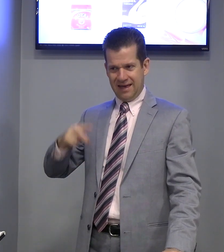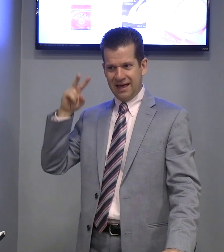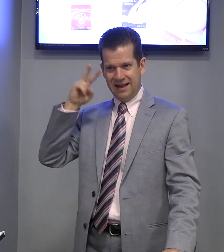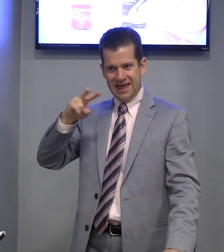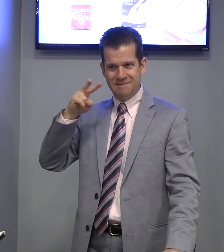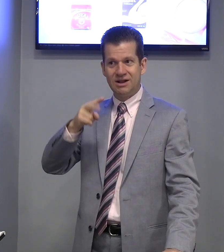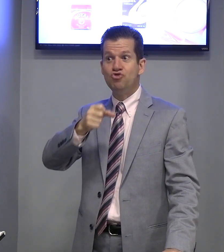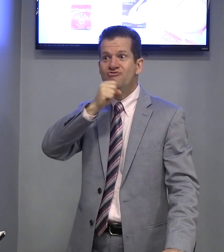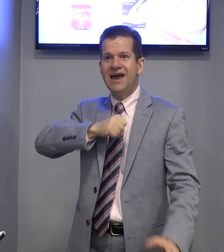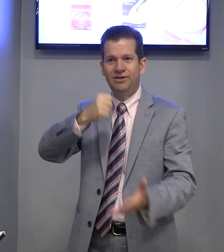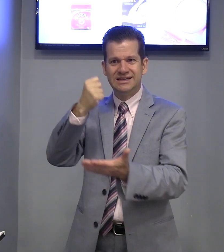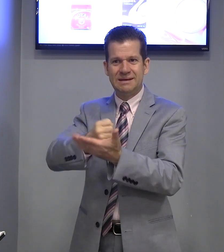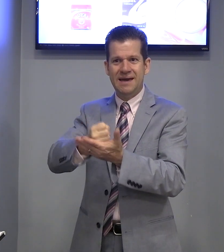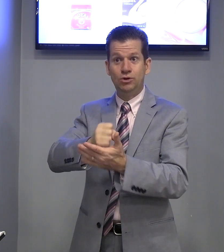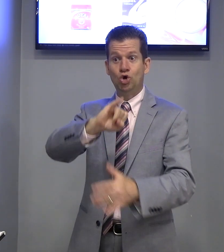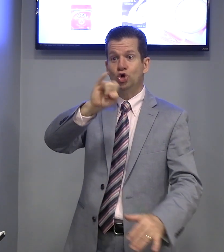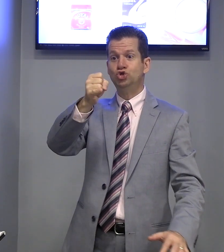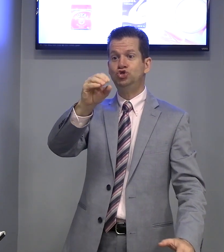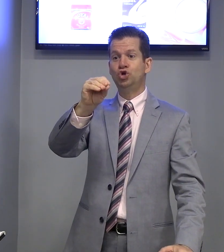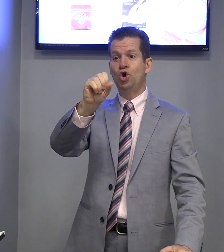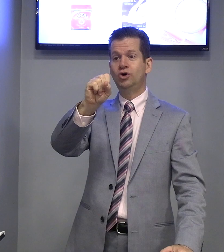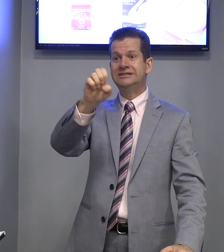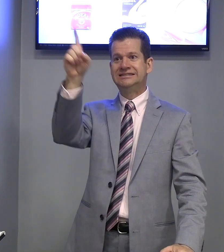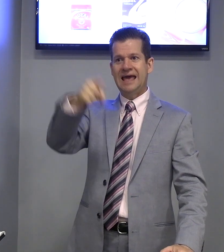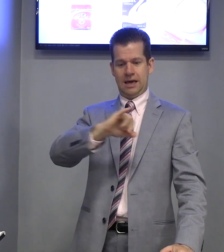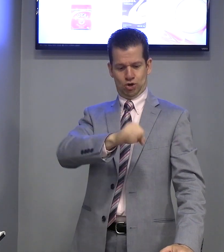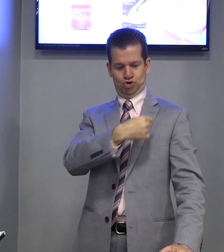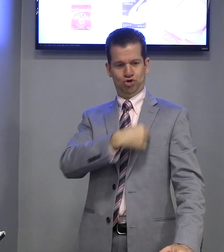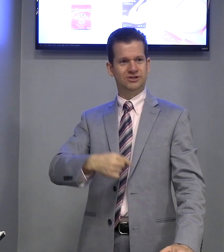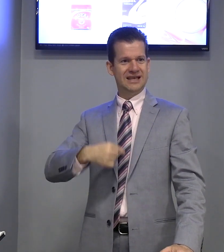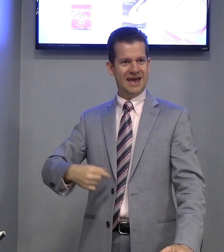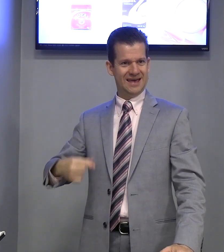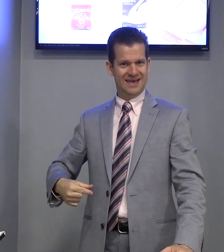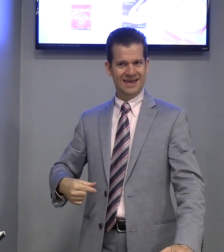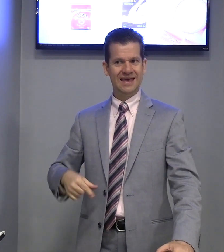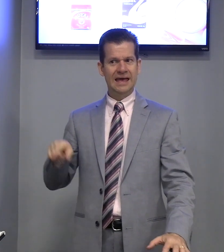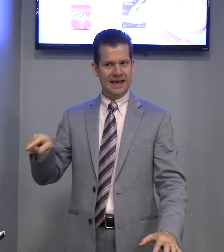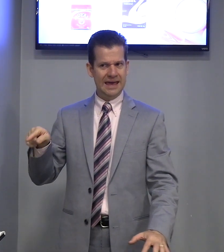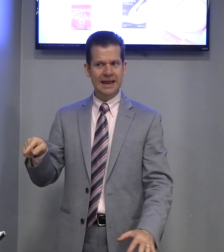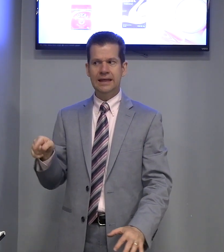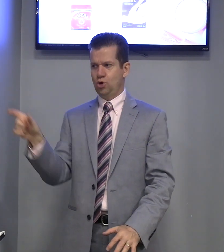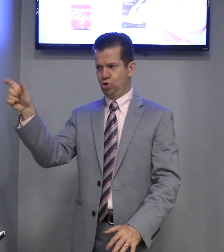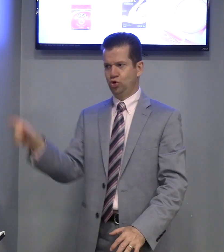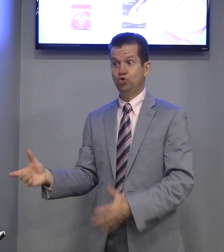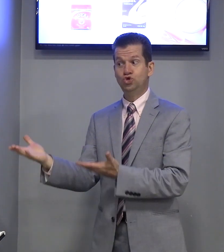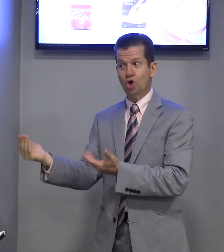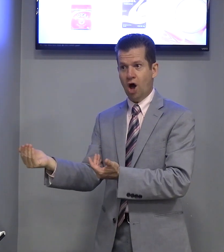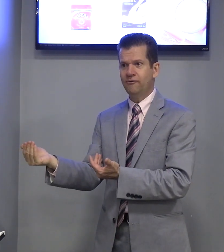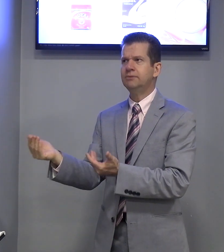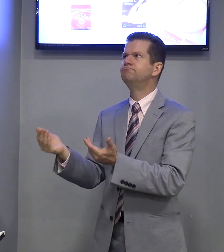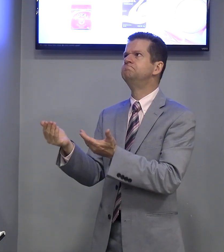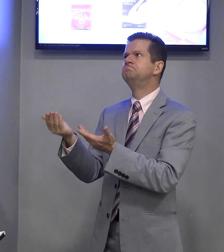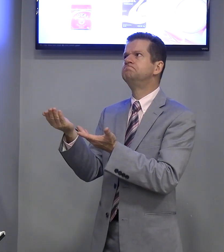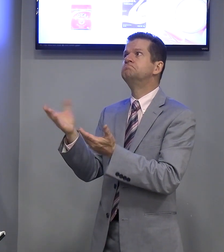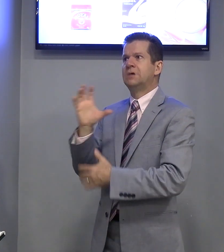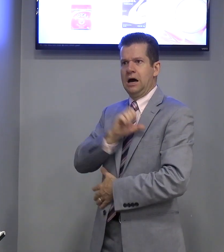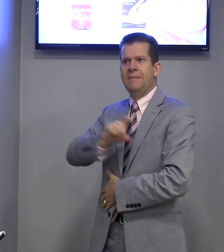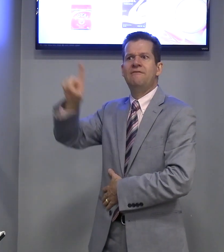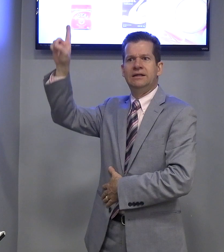Lembra do breve testamento? José. José. José. Ele, um jovem, amava